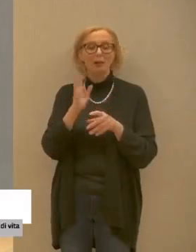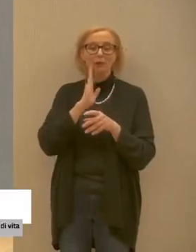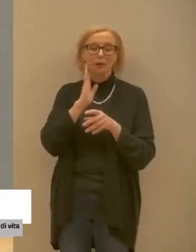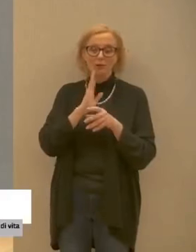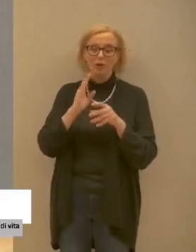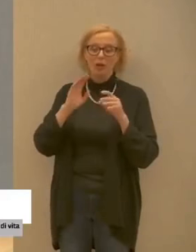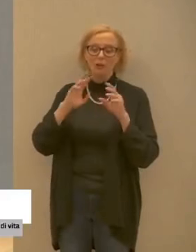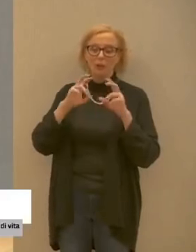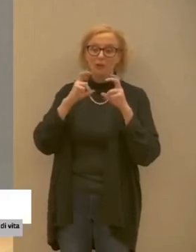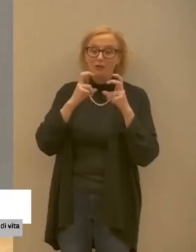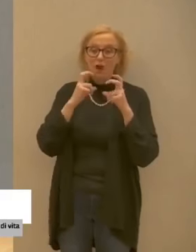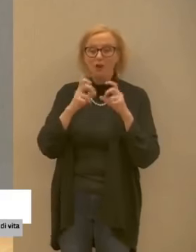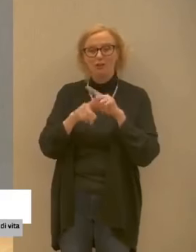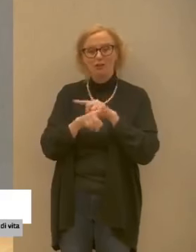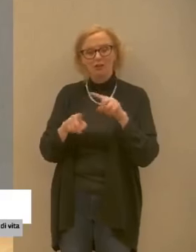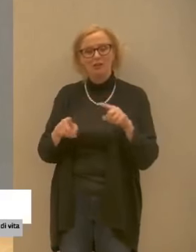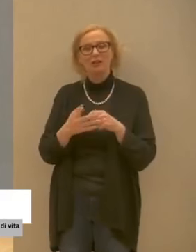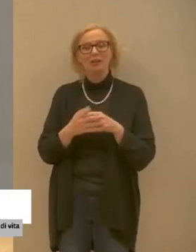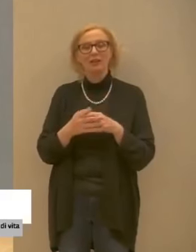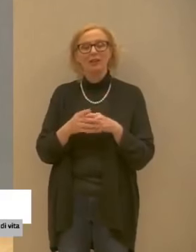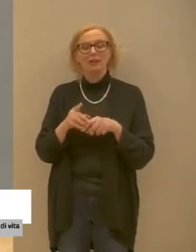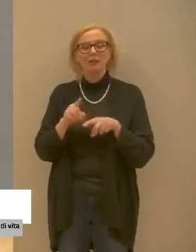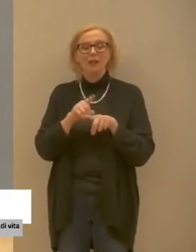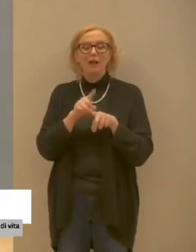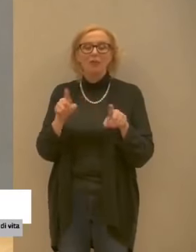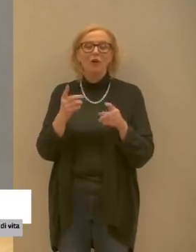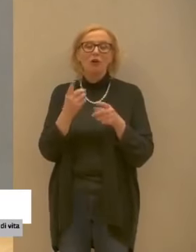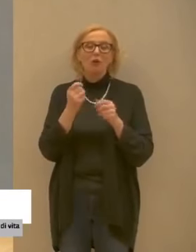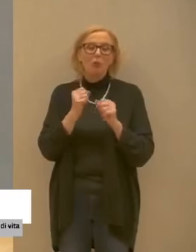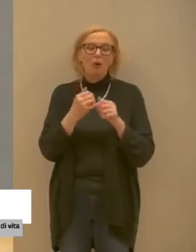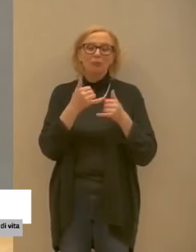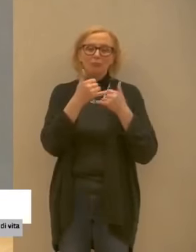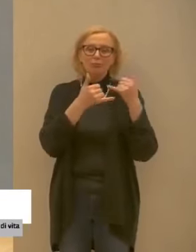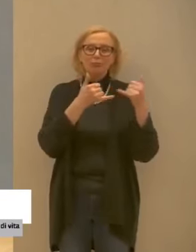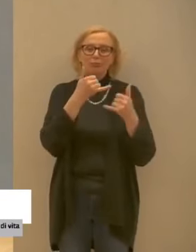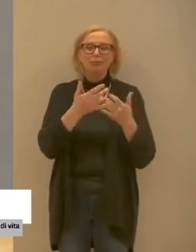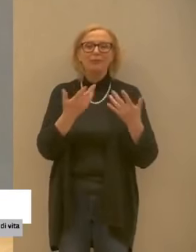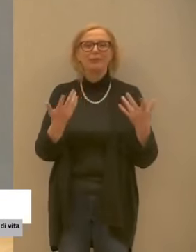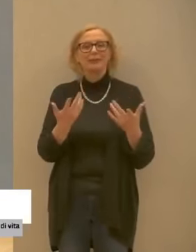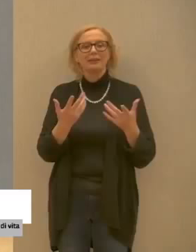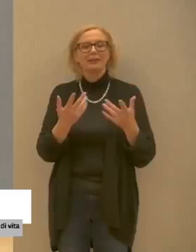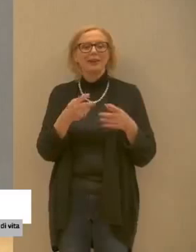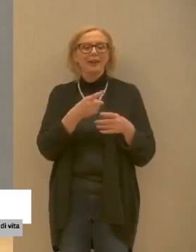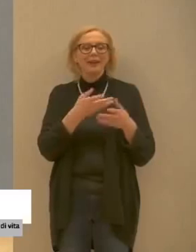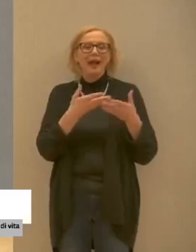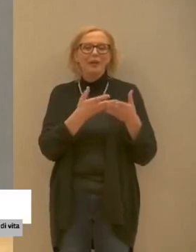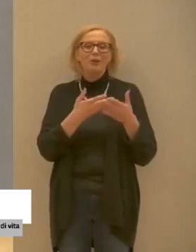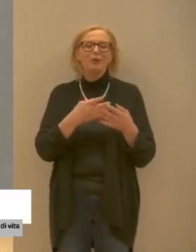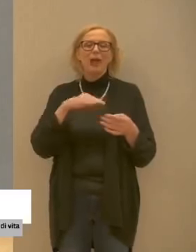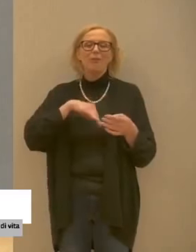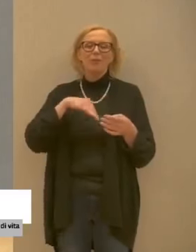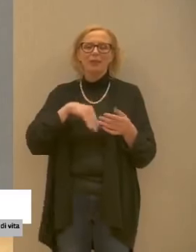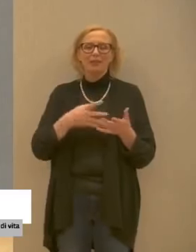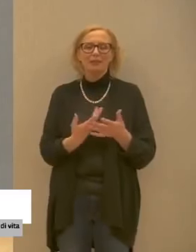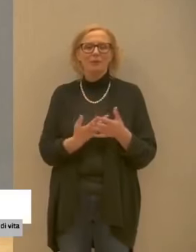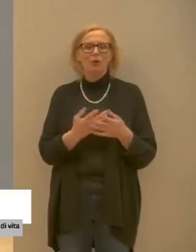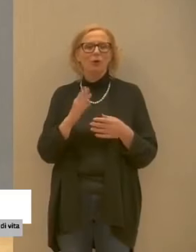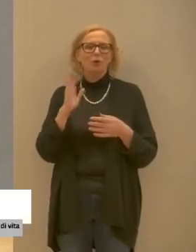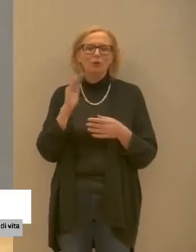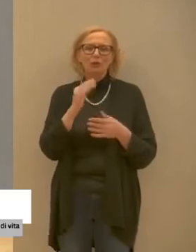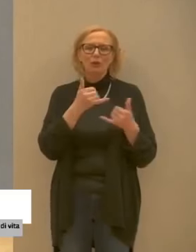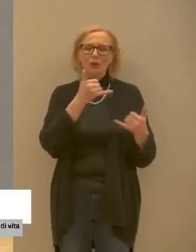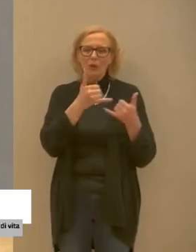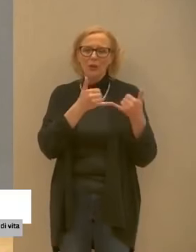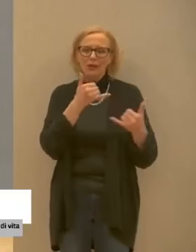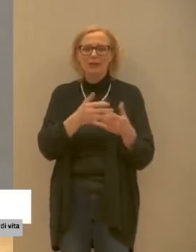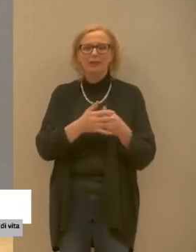familiari che devono cercare di mantenere questa relazione anche emotiva cercare di telefonare loro ogni giorno di occuparsi di loro